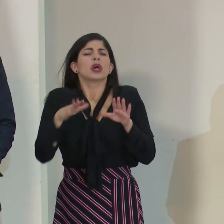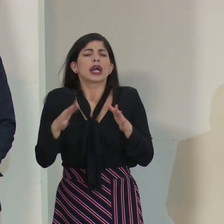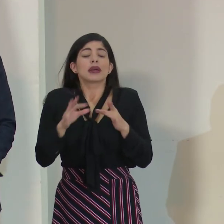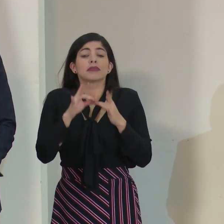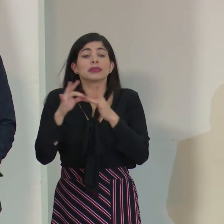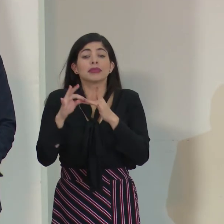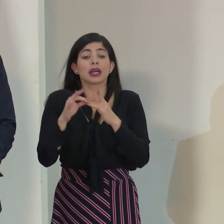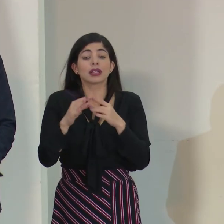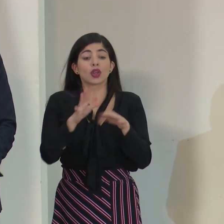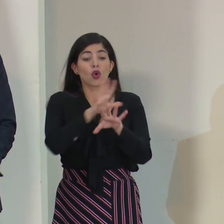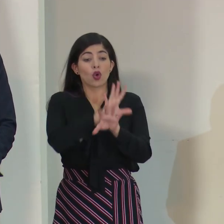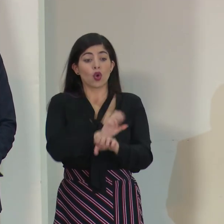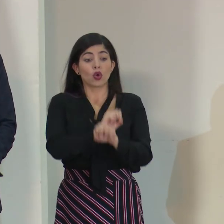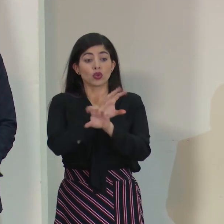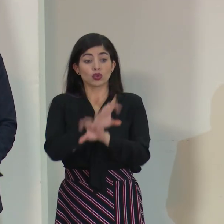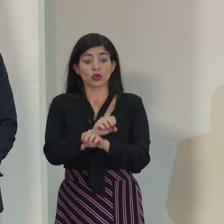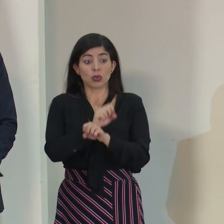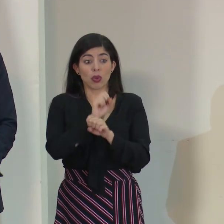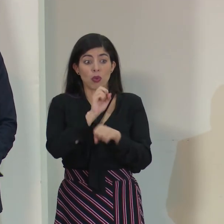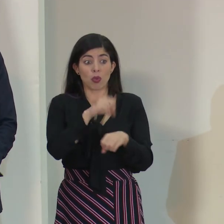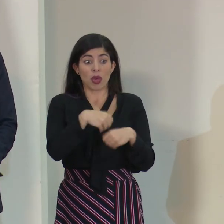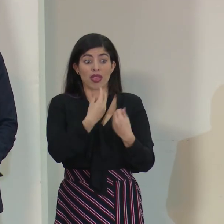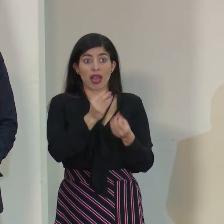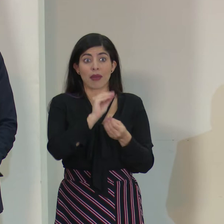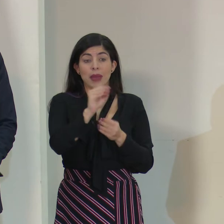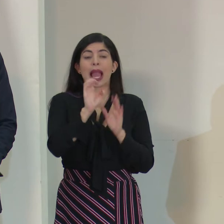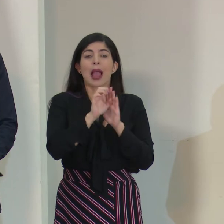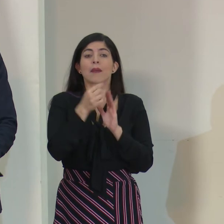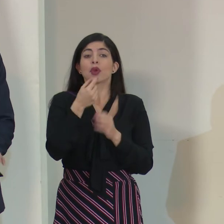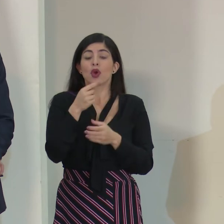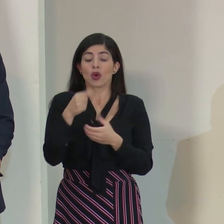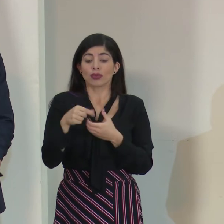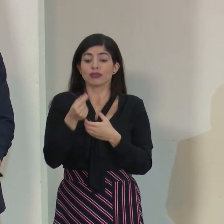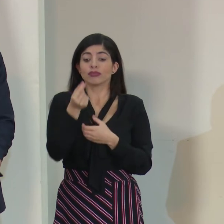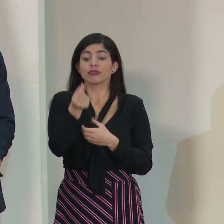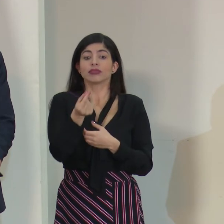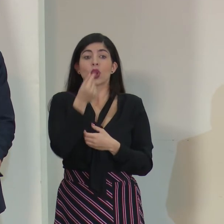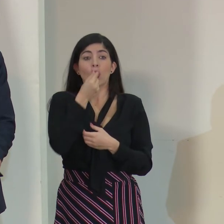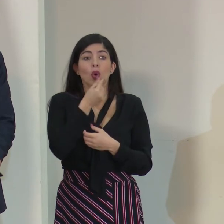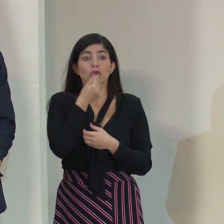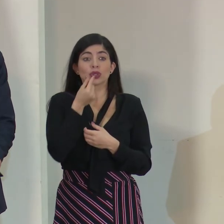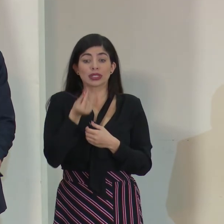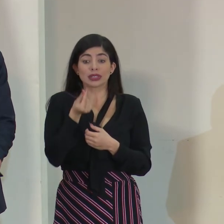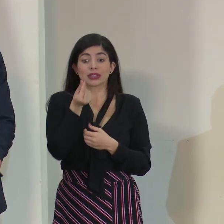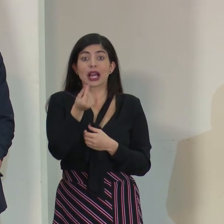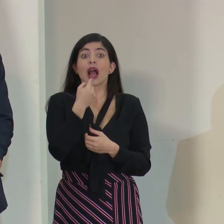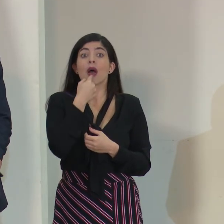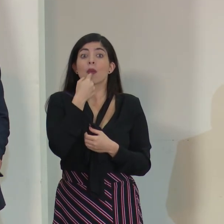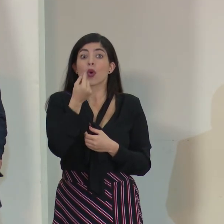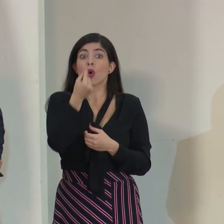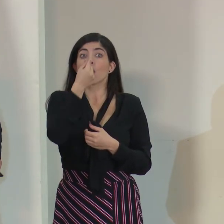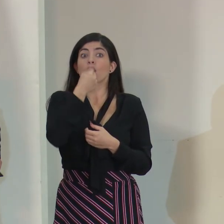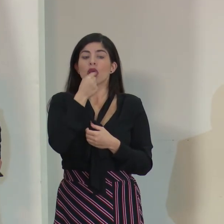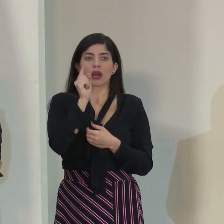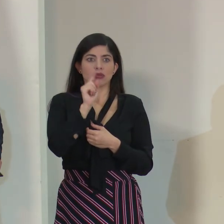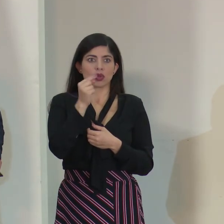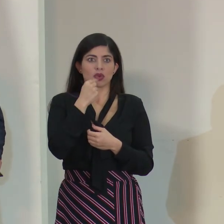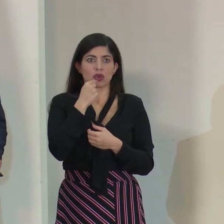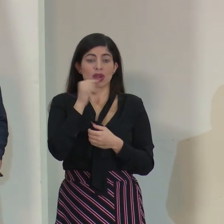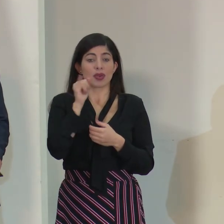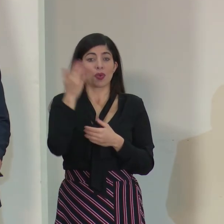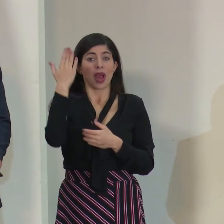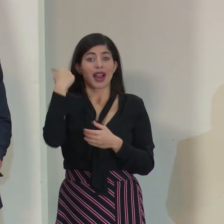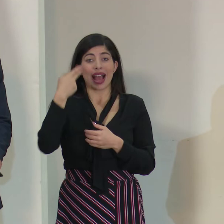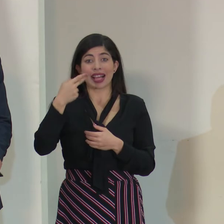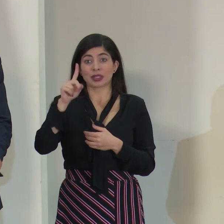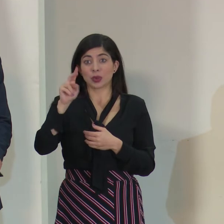todo las costumbres que pueden favorecer la transmisión, como por ejemplo, entregar la hostia directamente en la boca, que se suspendan. Así lo hicimos en la pandemia de